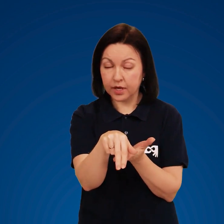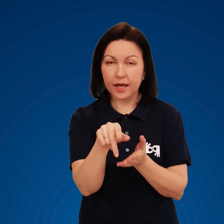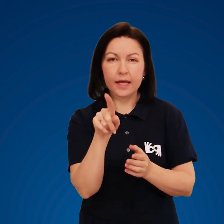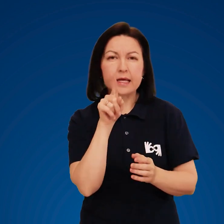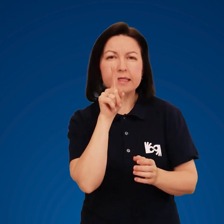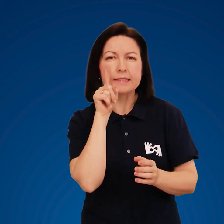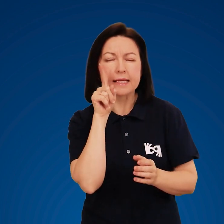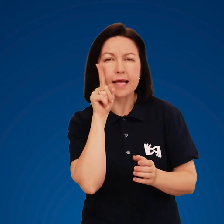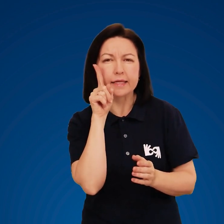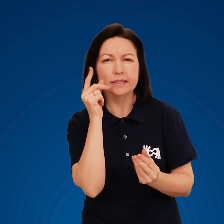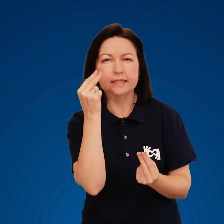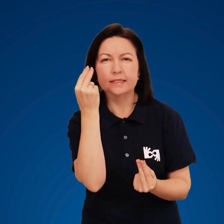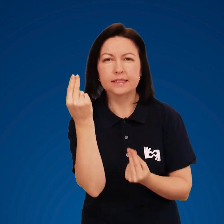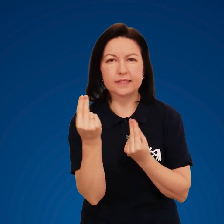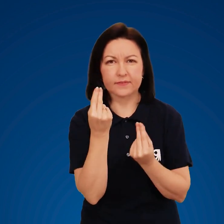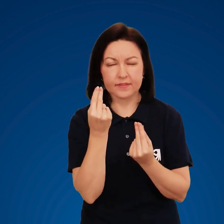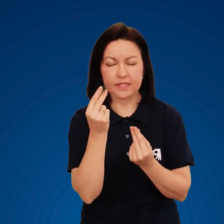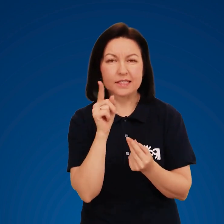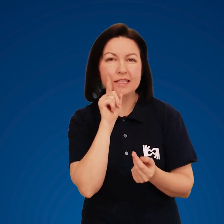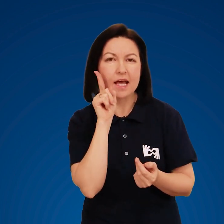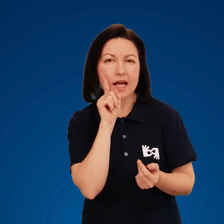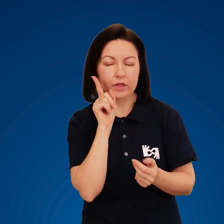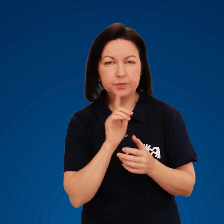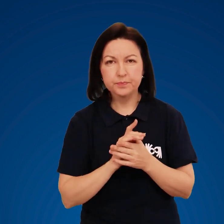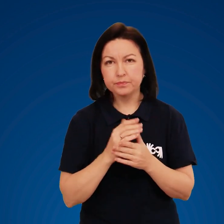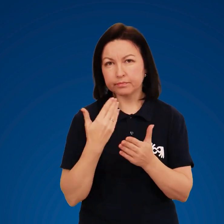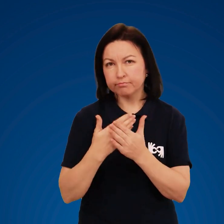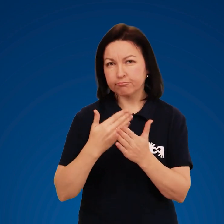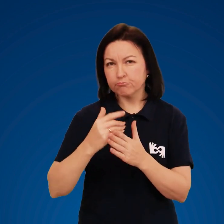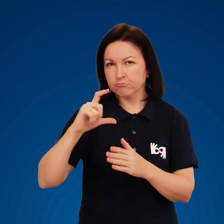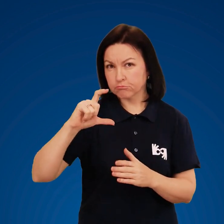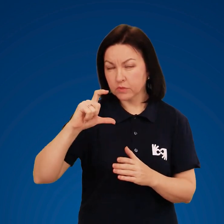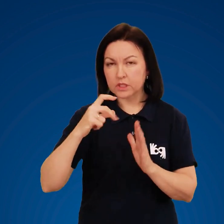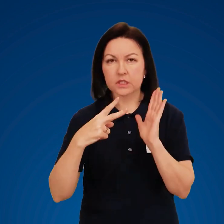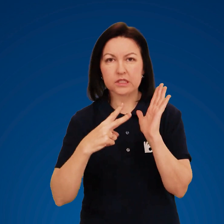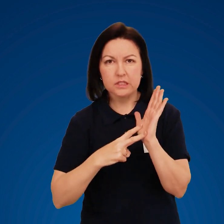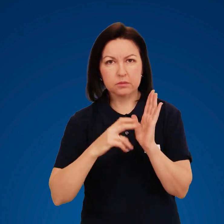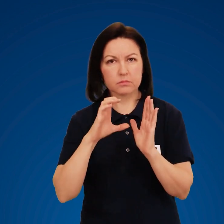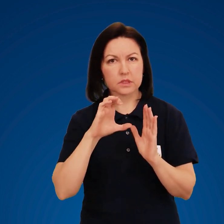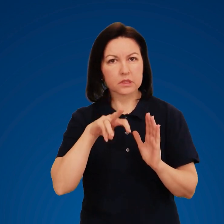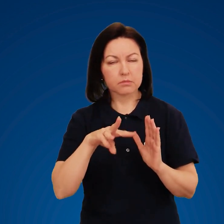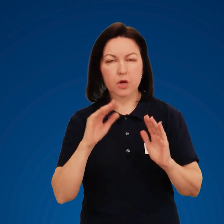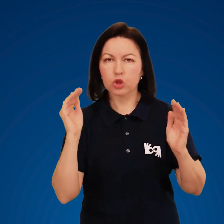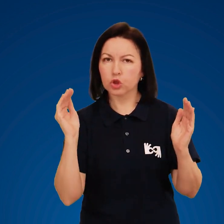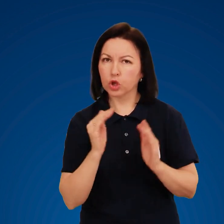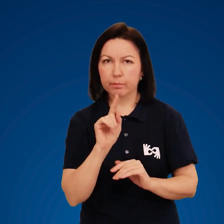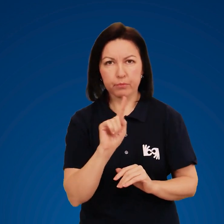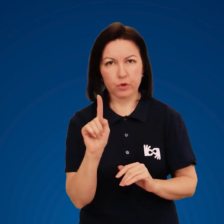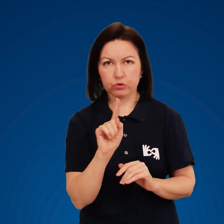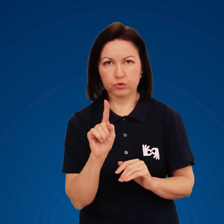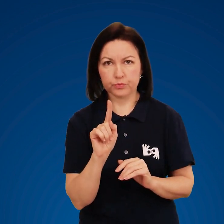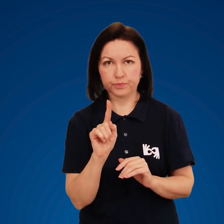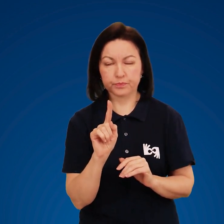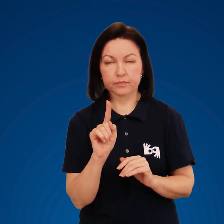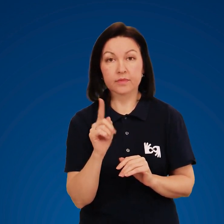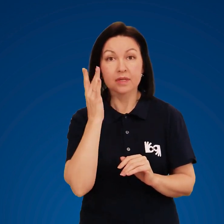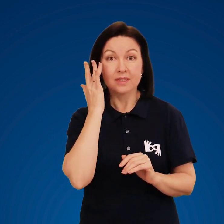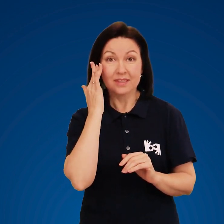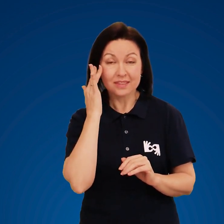для одного пішоходу, лід зеленуватого відтінку, завтовшки не менше 7 сантиметрів.